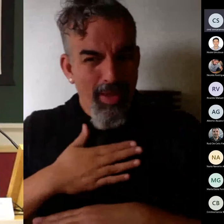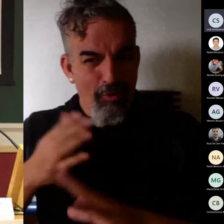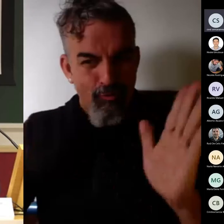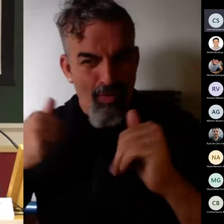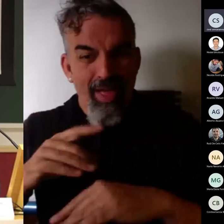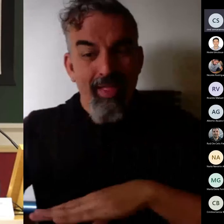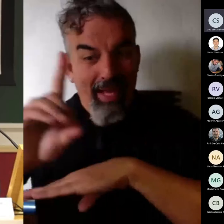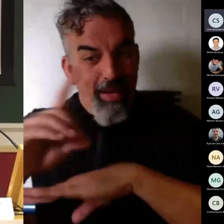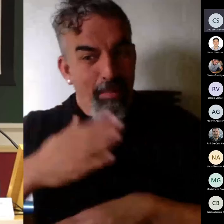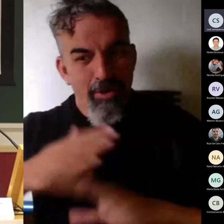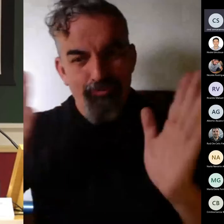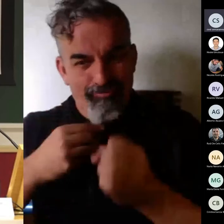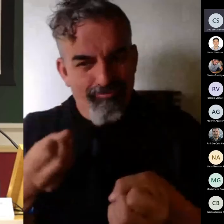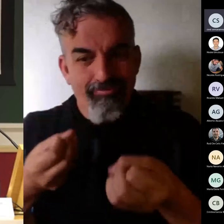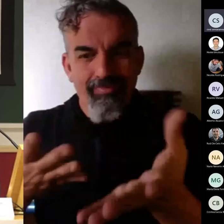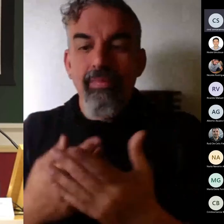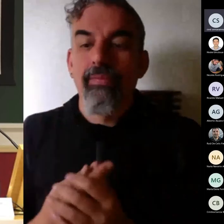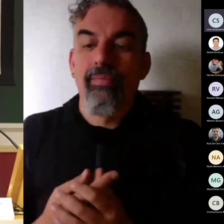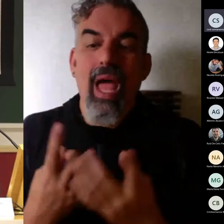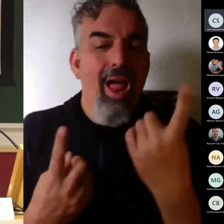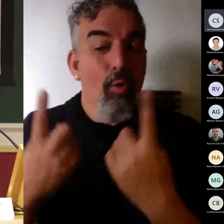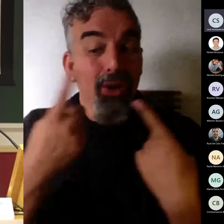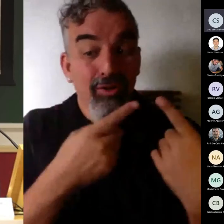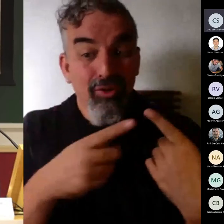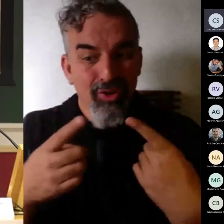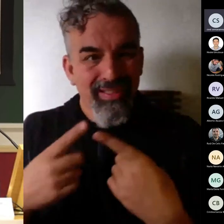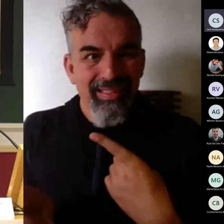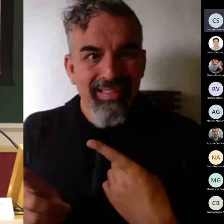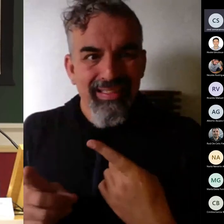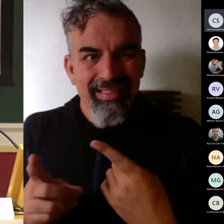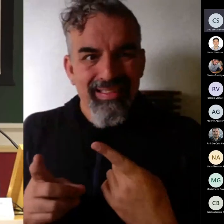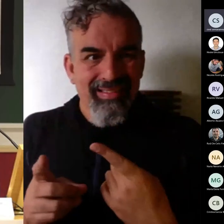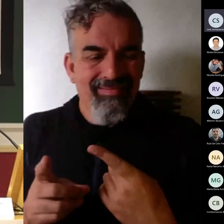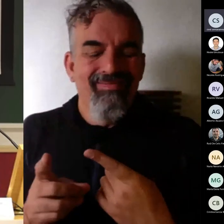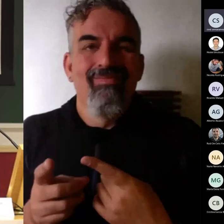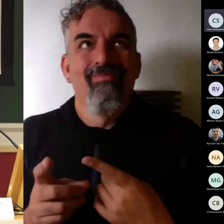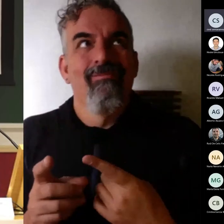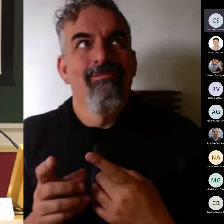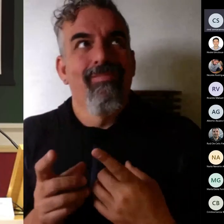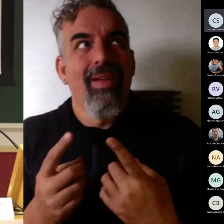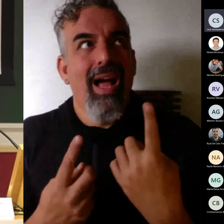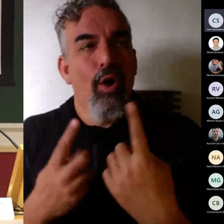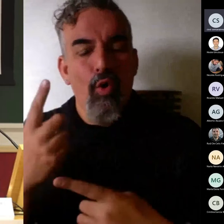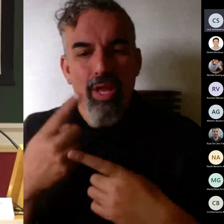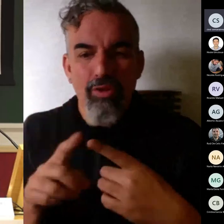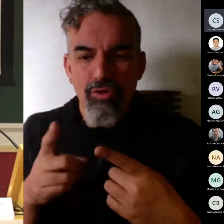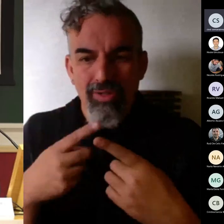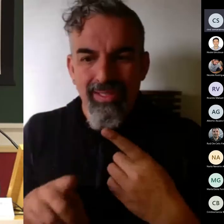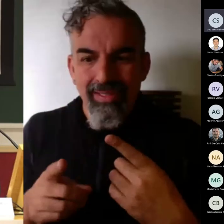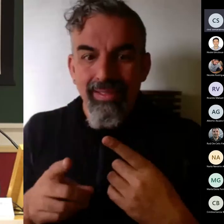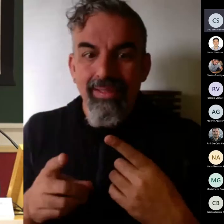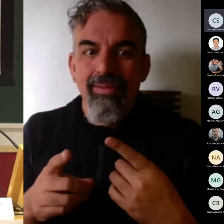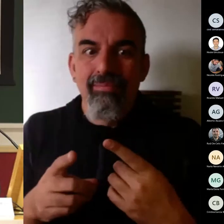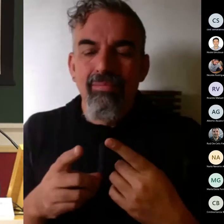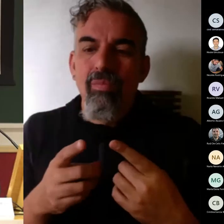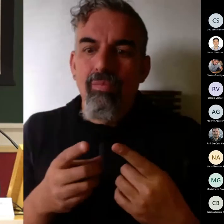hay cosas que tienen que valorarse además de la investigación